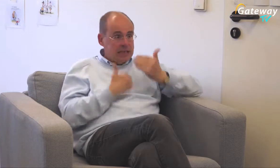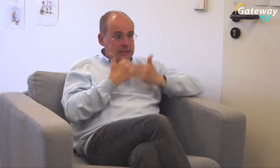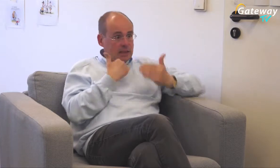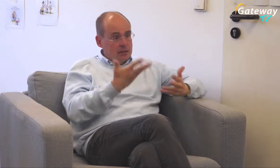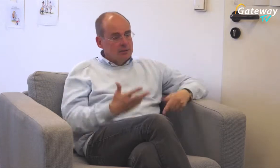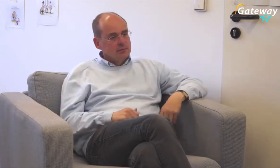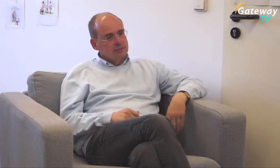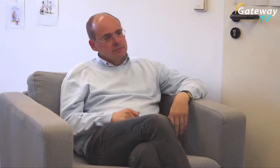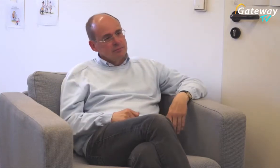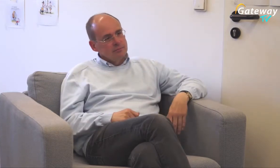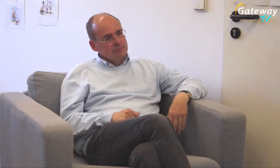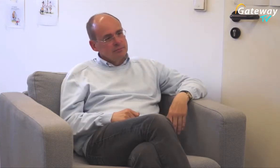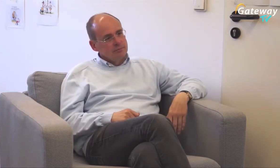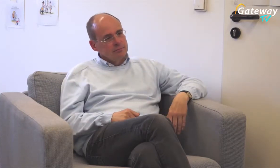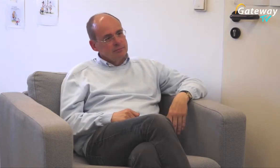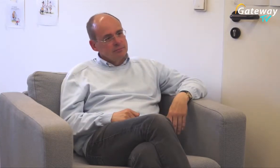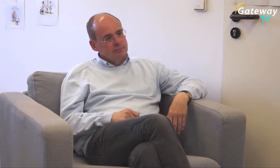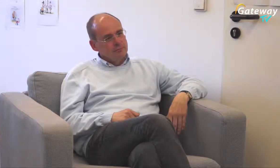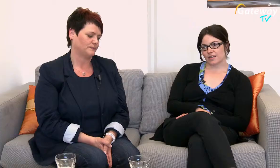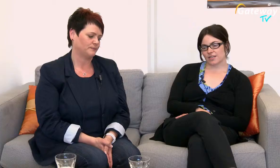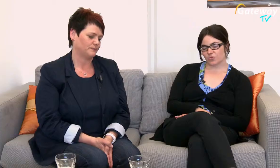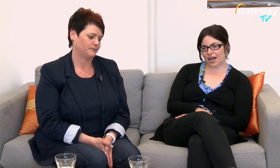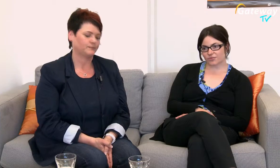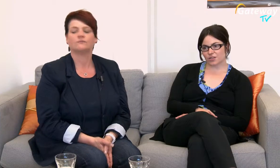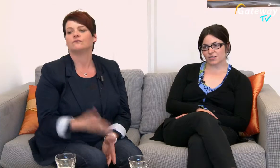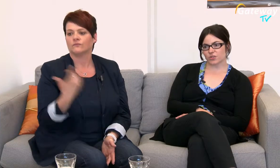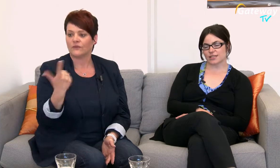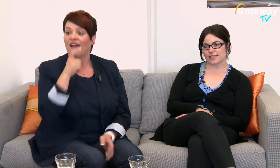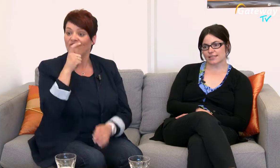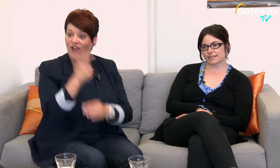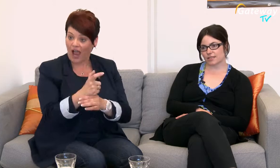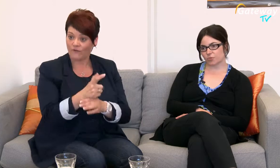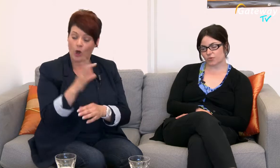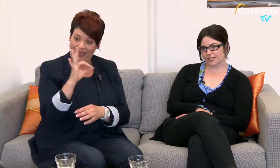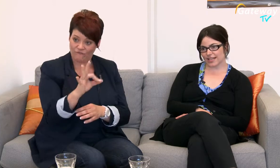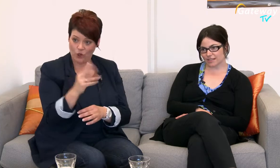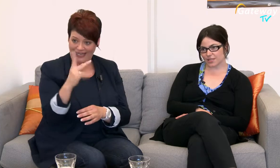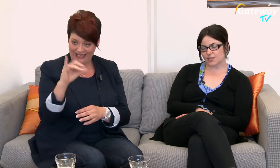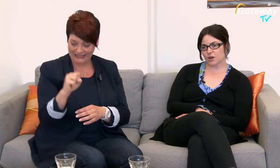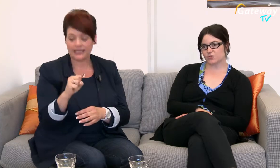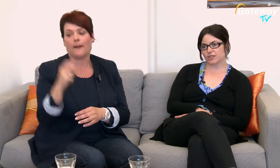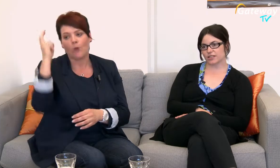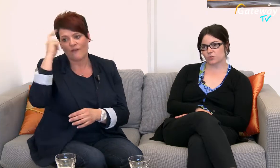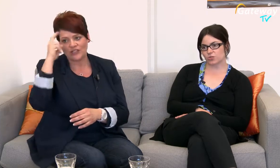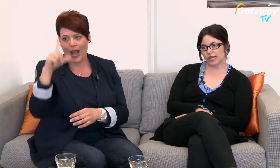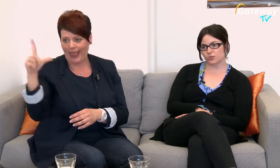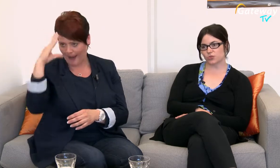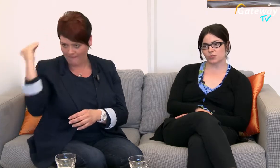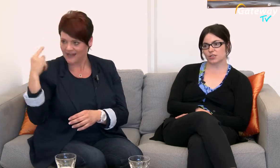Können Sie mir da vielleicht ein bisschen was davon erzählen? Also verantwortlich für KISS ist Professor Lelgemann Als Beauftragte der Hochschulleitung für Studierende